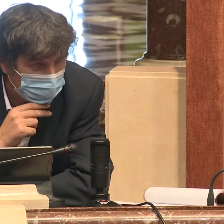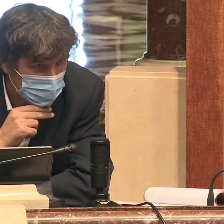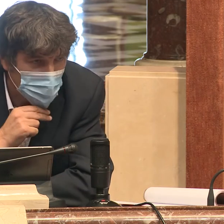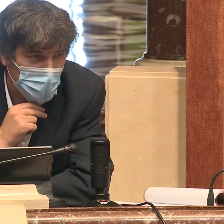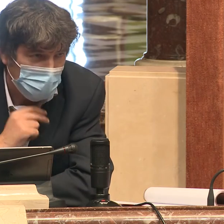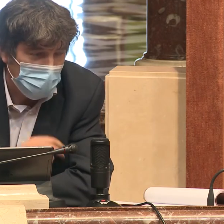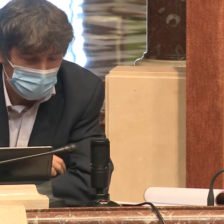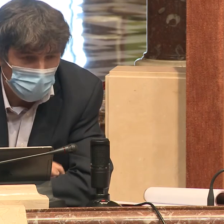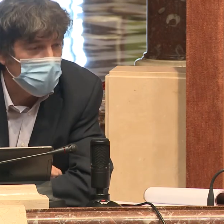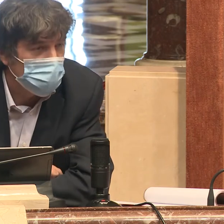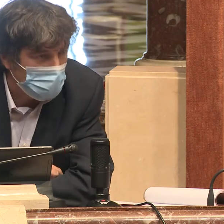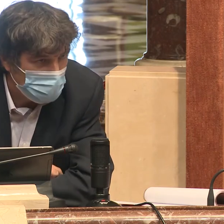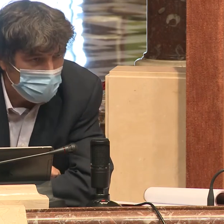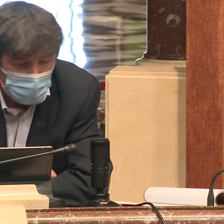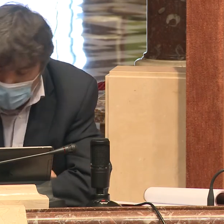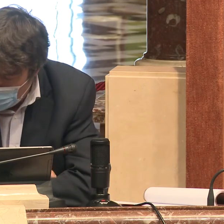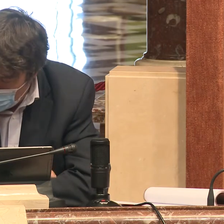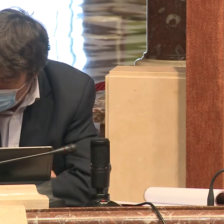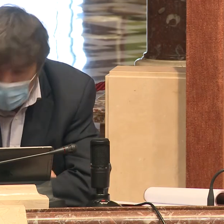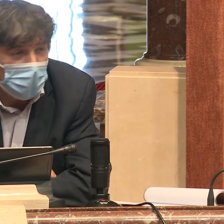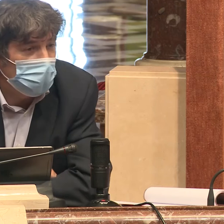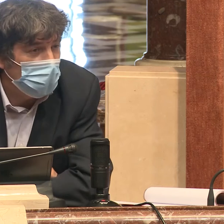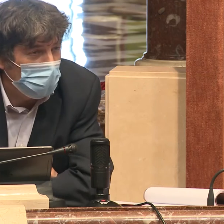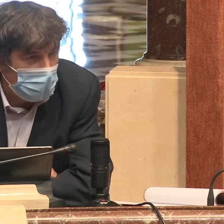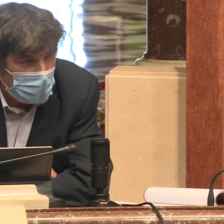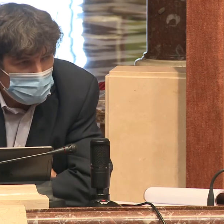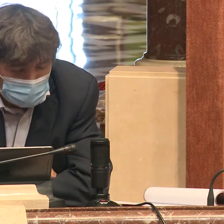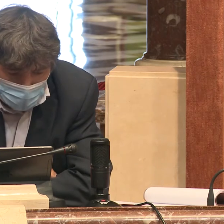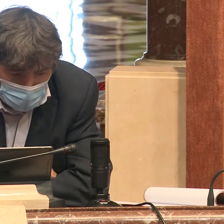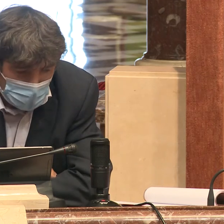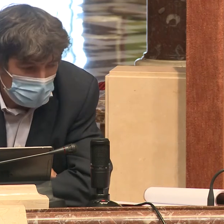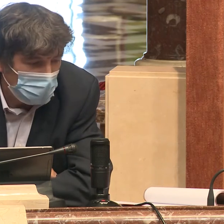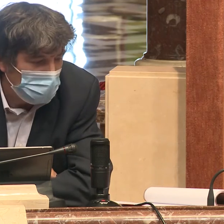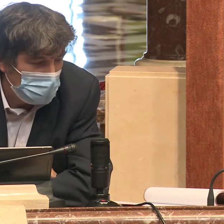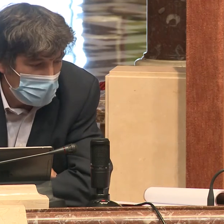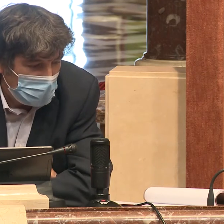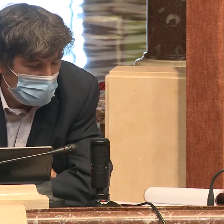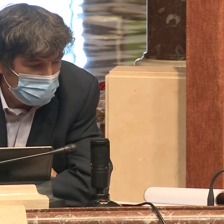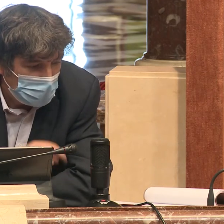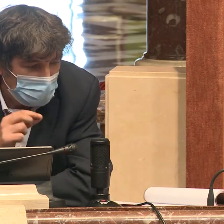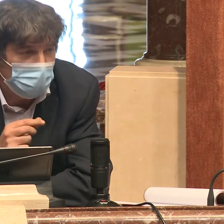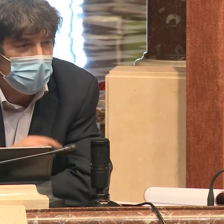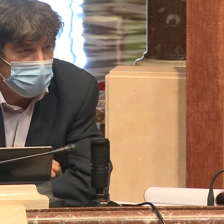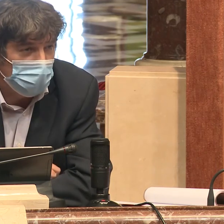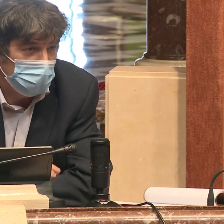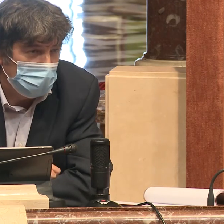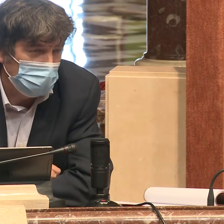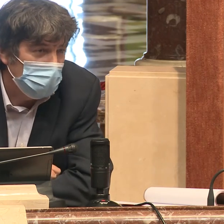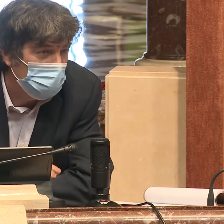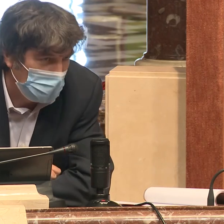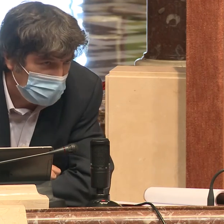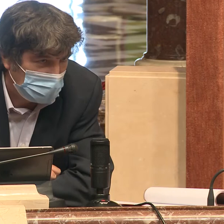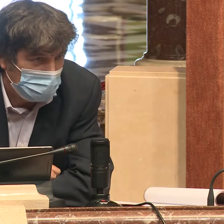representa, FESORMO, para todos, es un orgullo. Me va a permitir comenzar con una breve reflexión